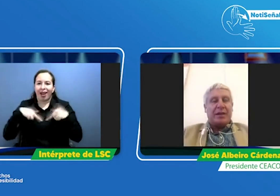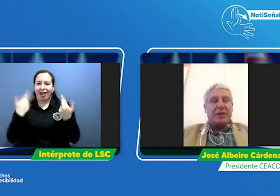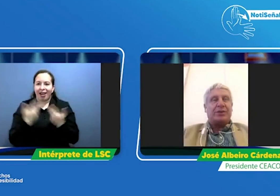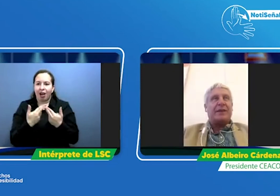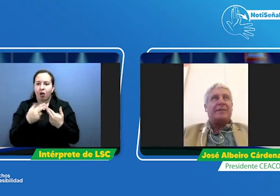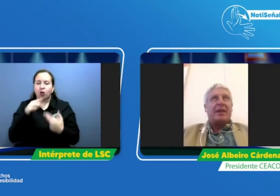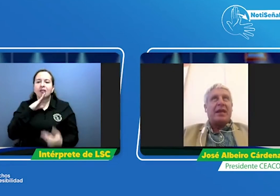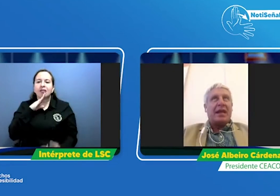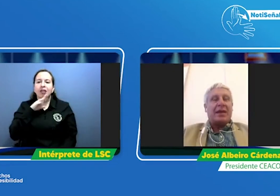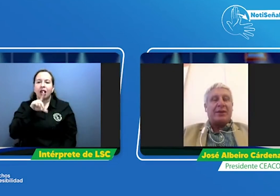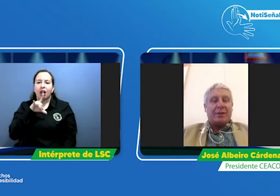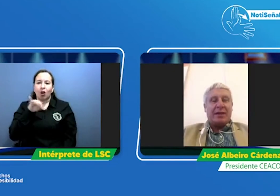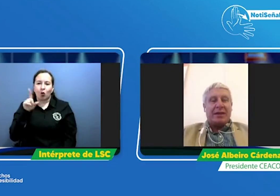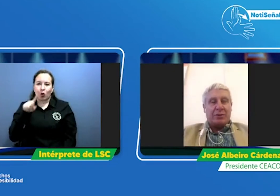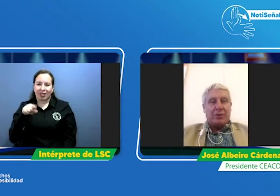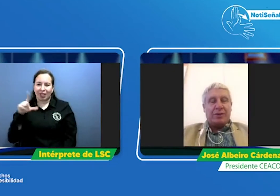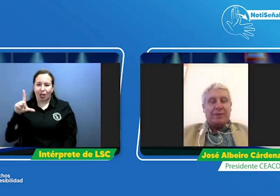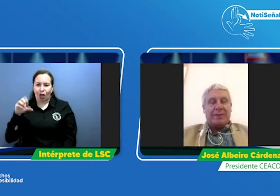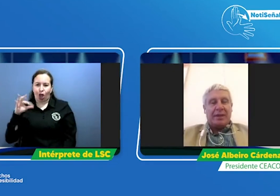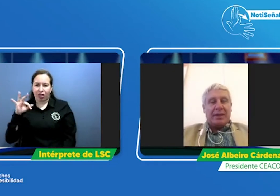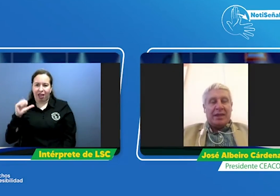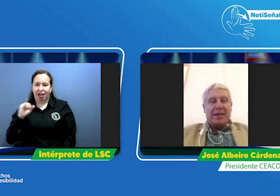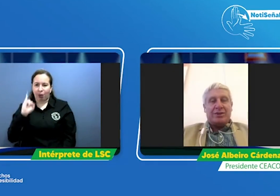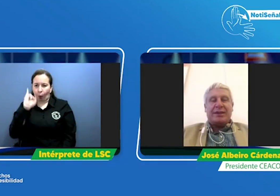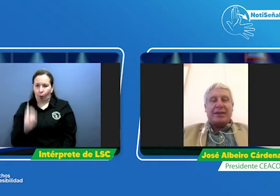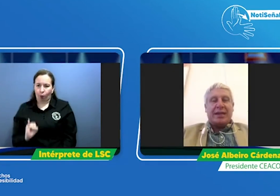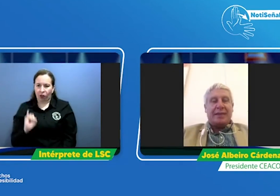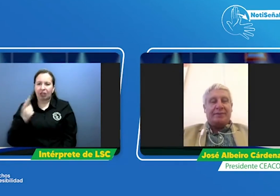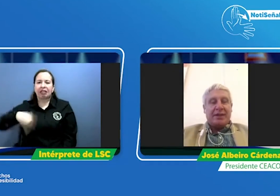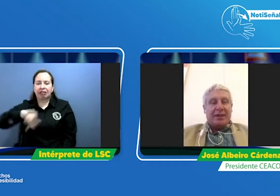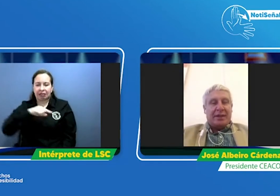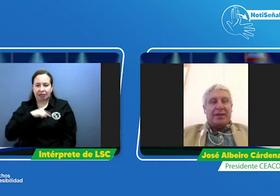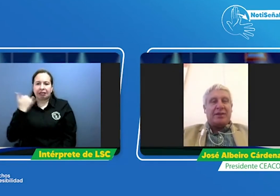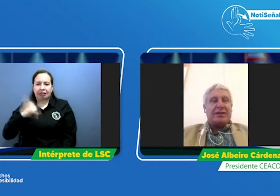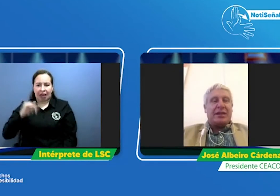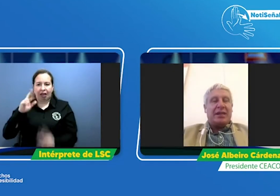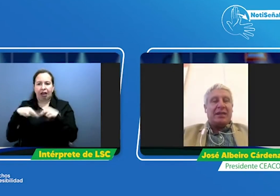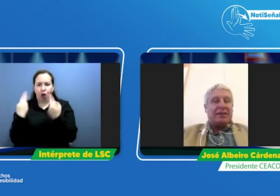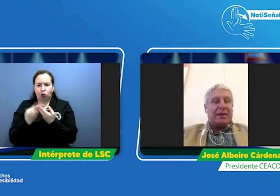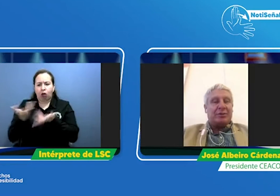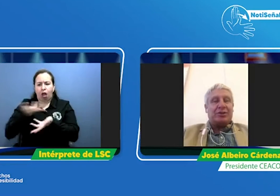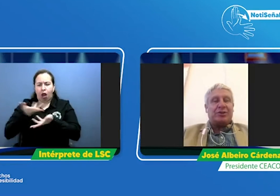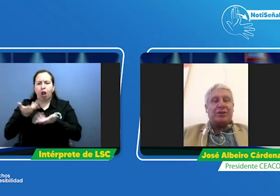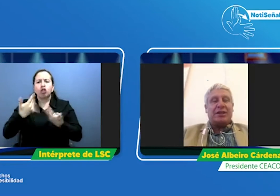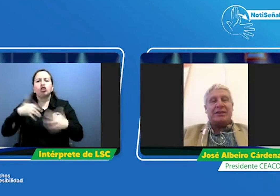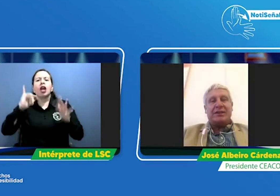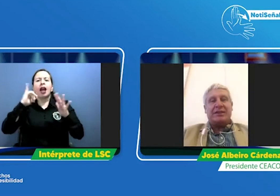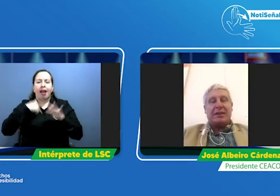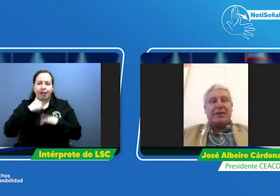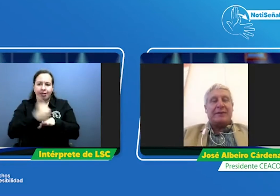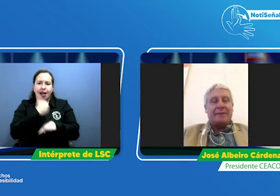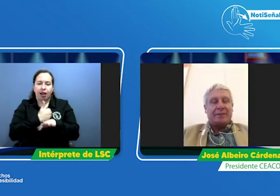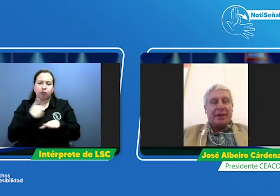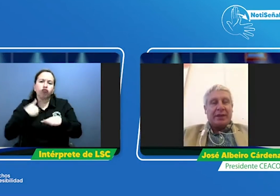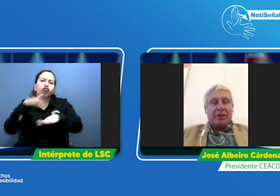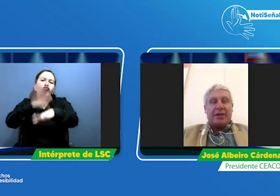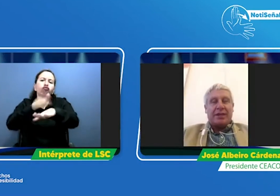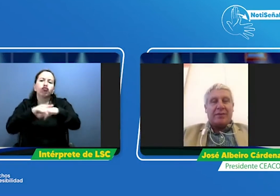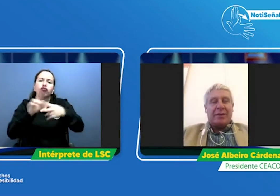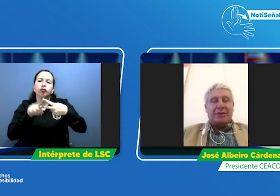Lotto acabo de terminar la reunión he hecho la tarea y quiero decirle digamos dos cosas inicialmente lo que ayer hablamos de